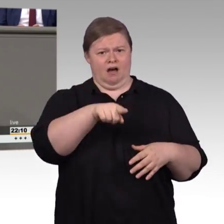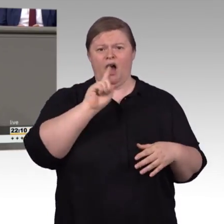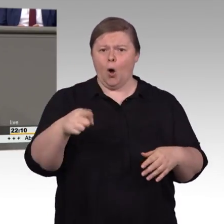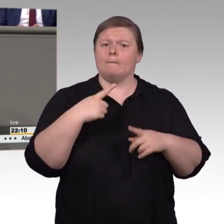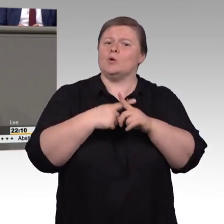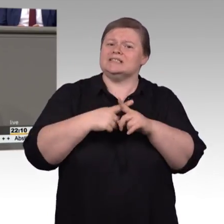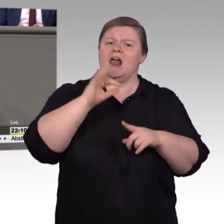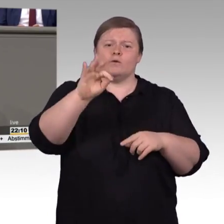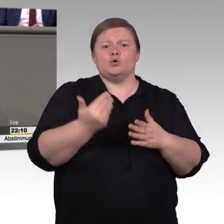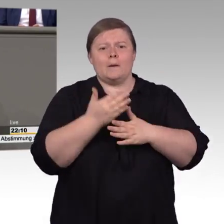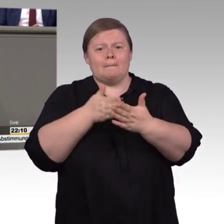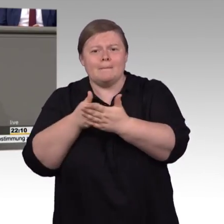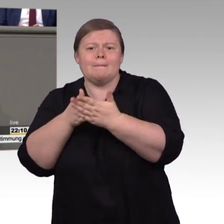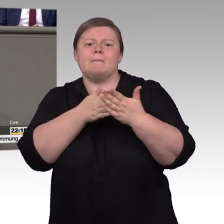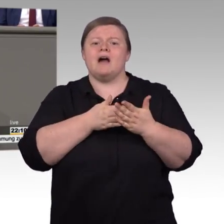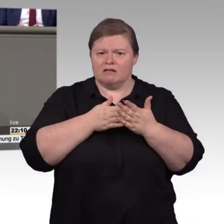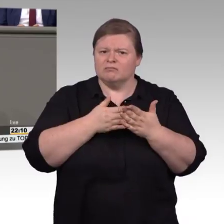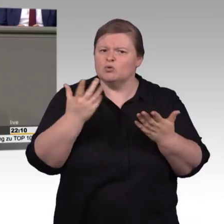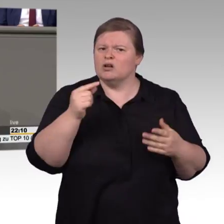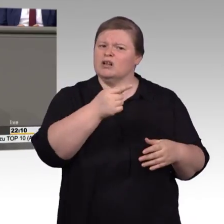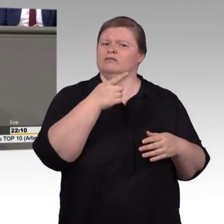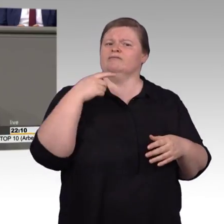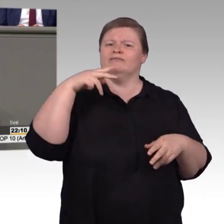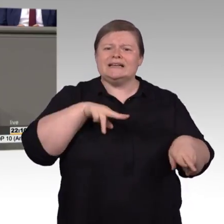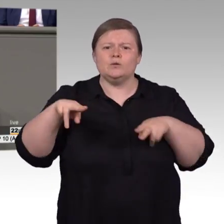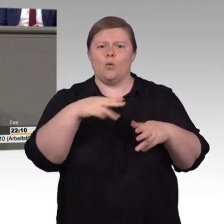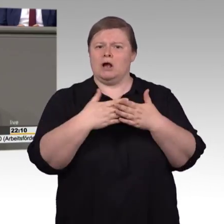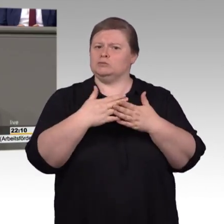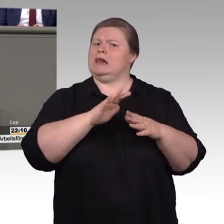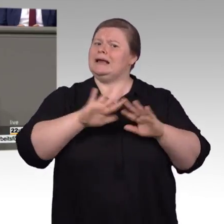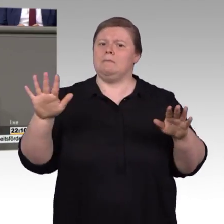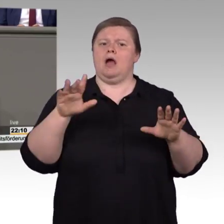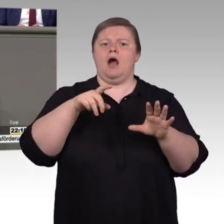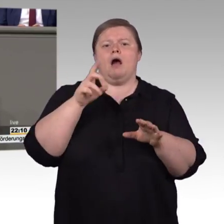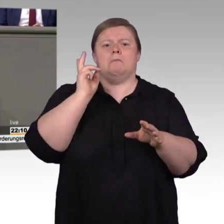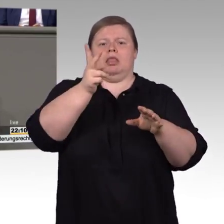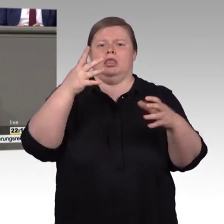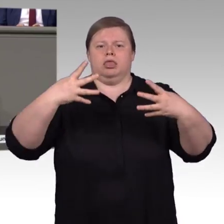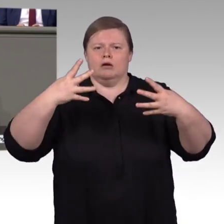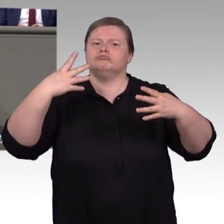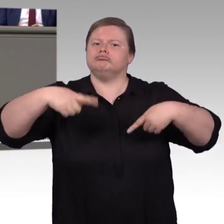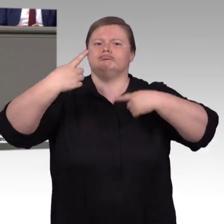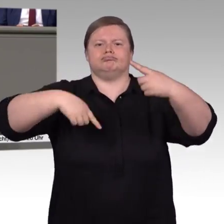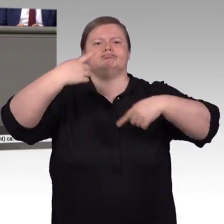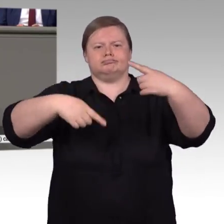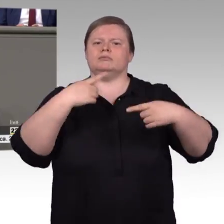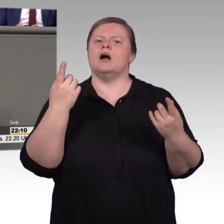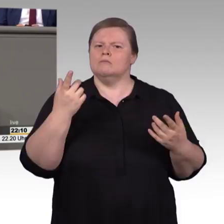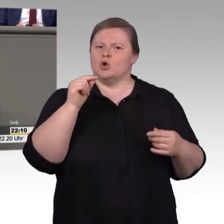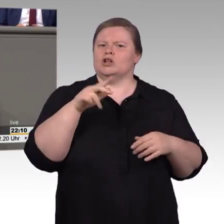nachvollziehbar, wenn sie auch Untertitel haben. Wir wollen Menschen mit Behinderungen in unserer digitalisierten Welt teilhaben lassen. Dann müssen